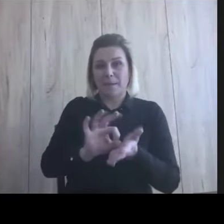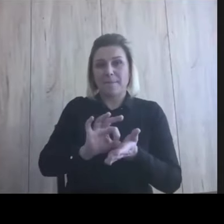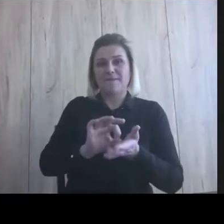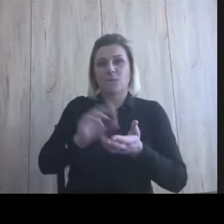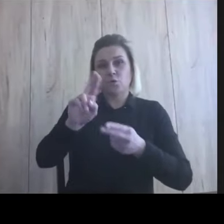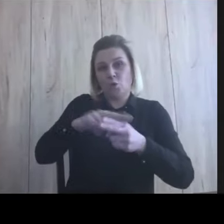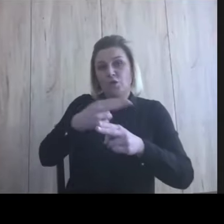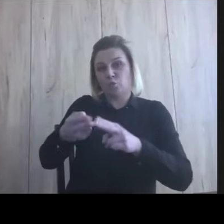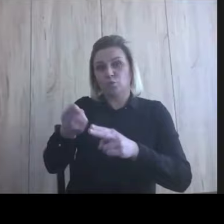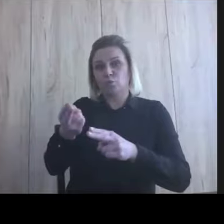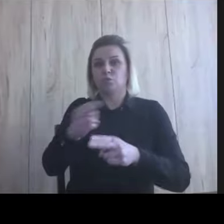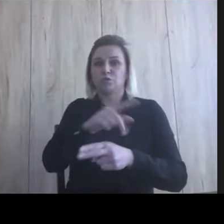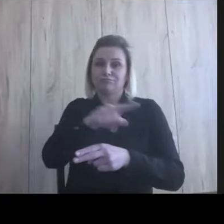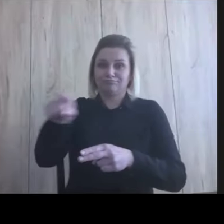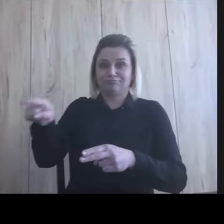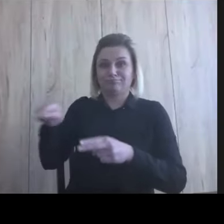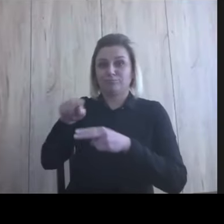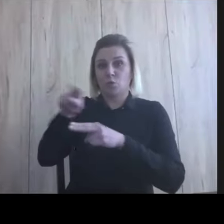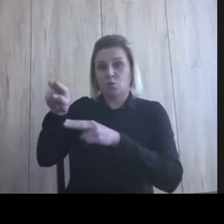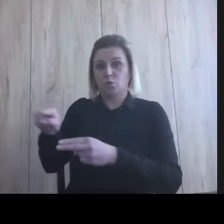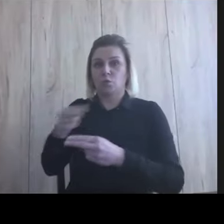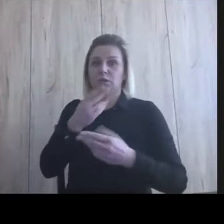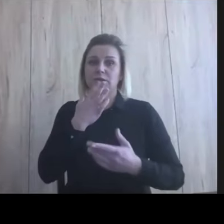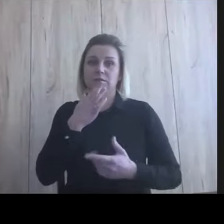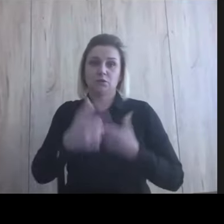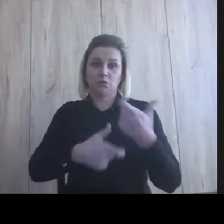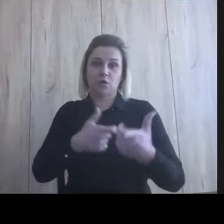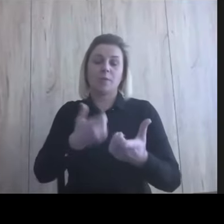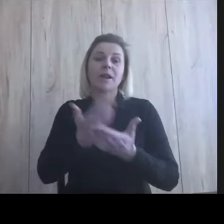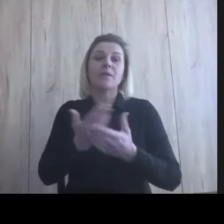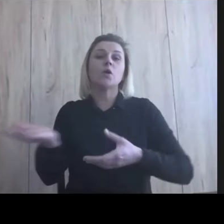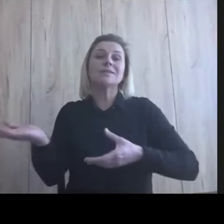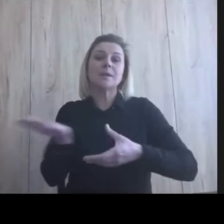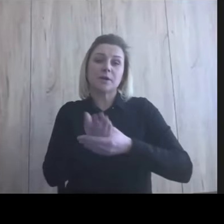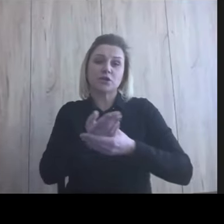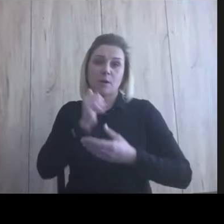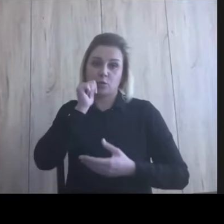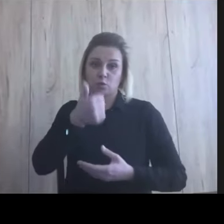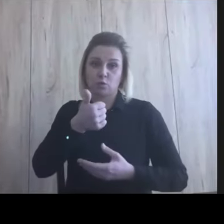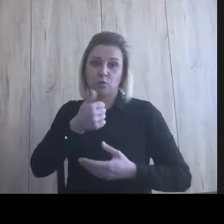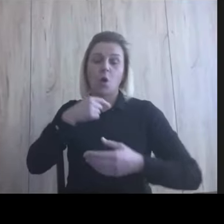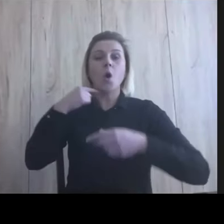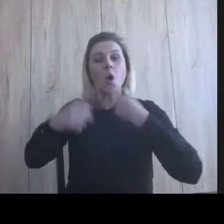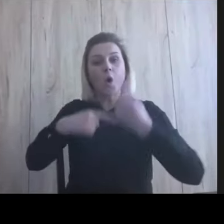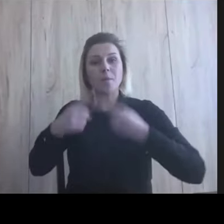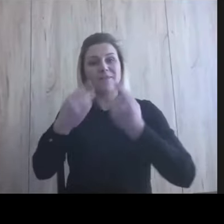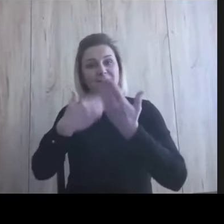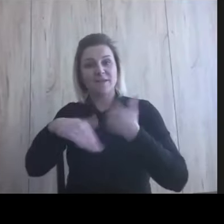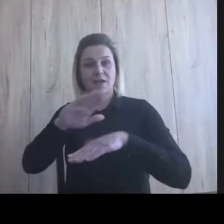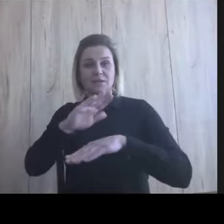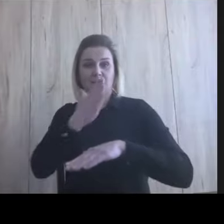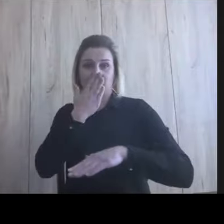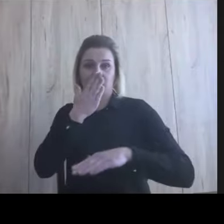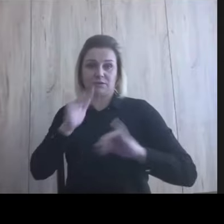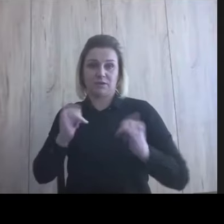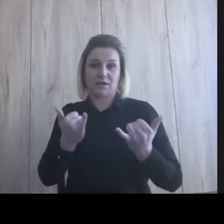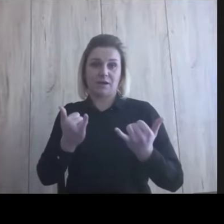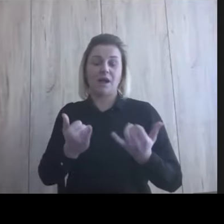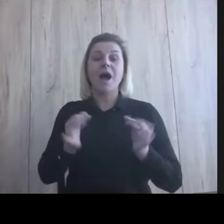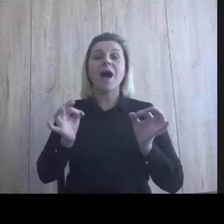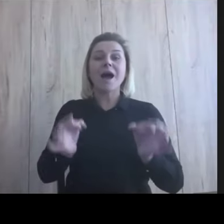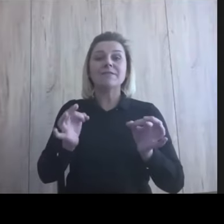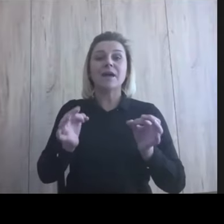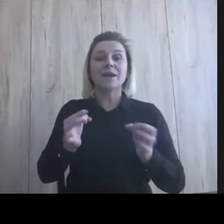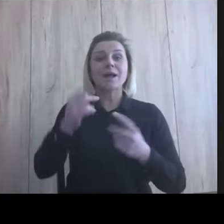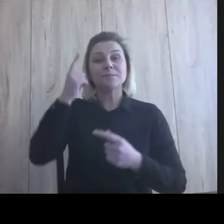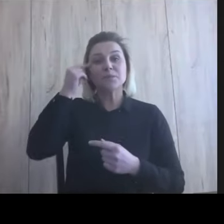może być zainteresowana, więc zapraszamy jak najbardziej jutro, powiemy o tym narzędziu więcej, a teraz myślę, że przejdziemy